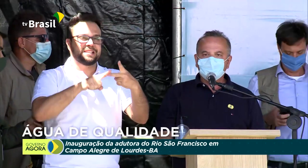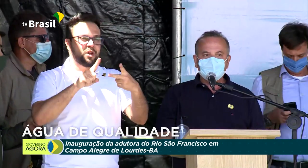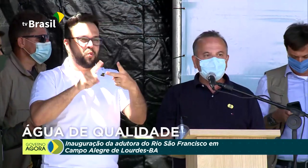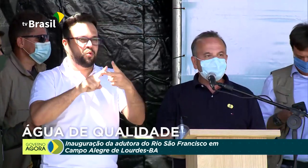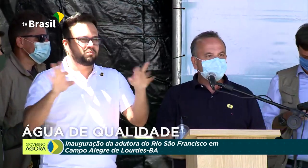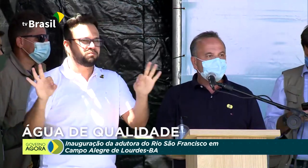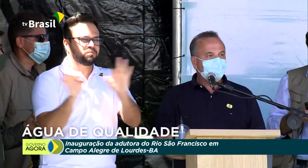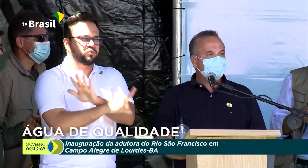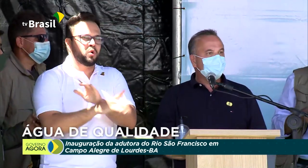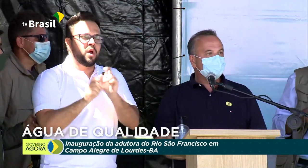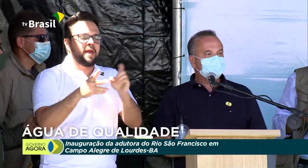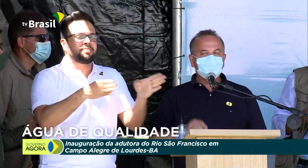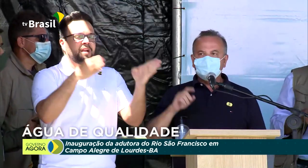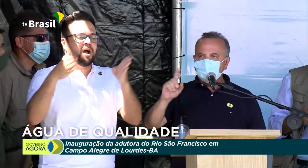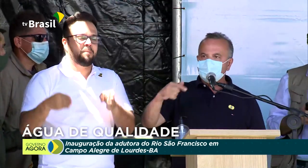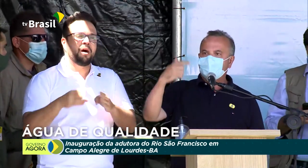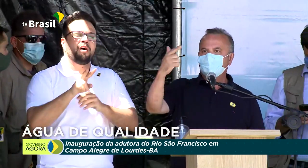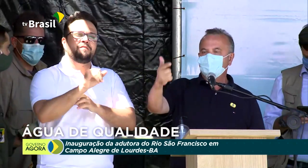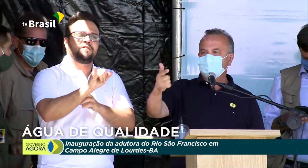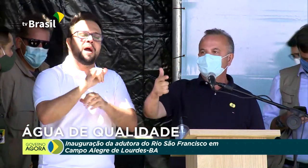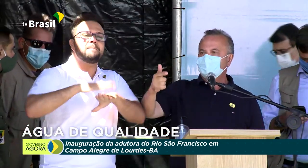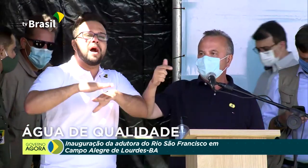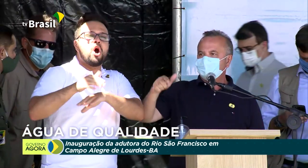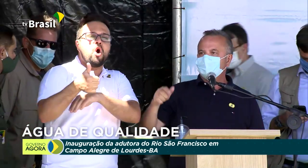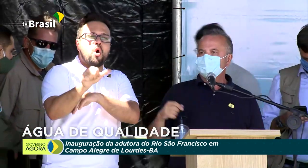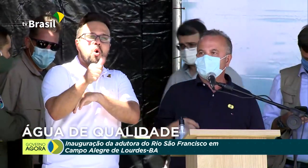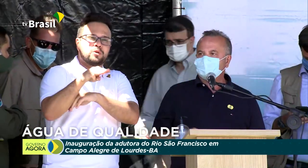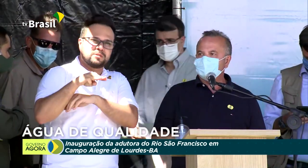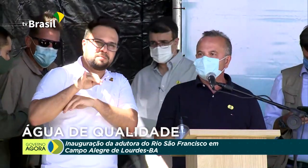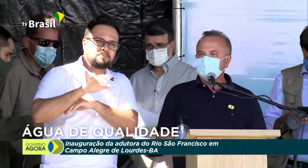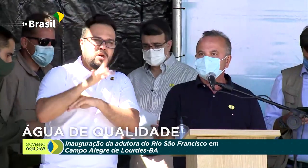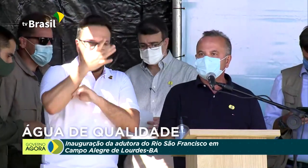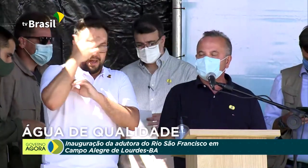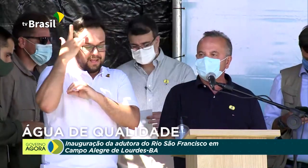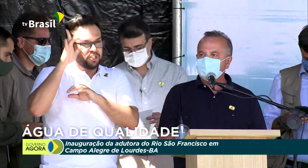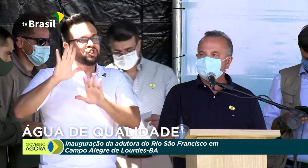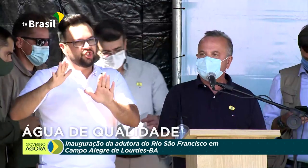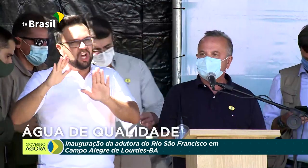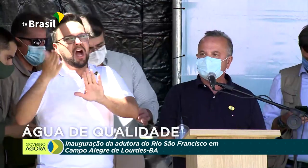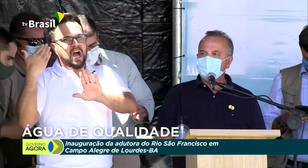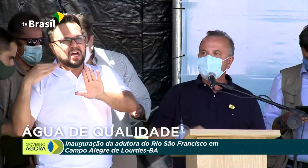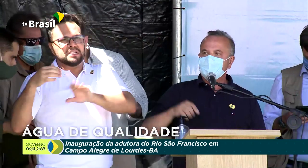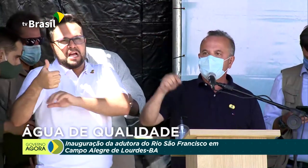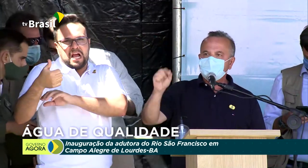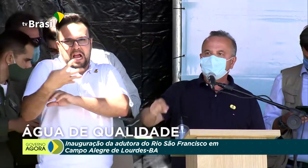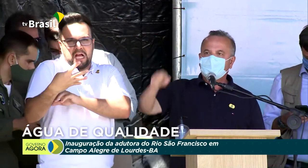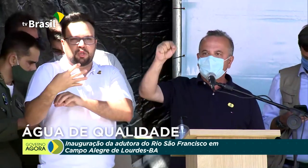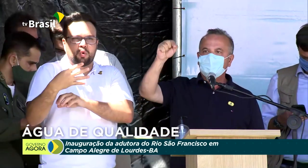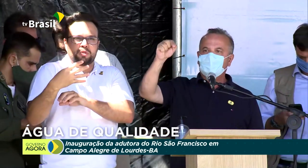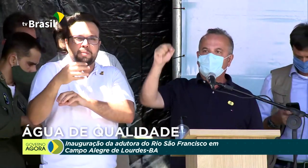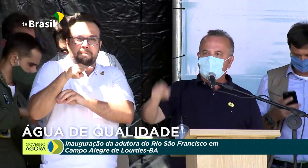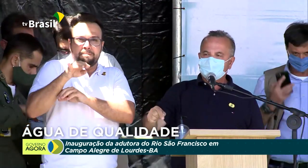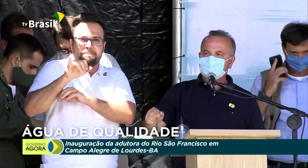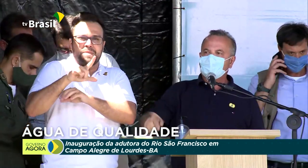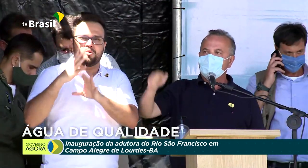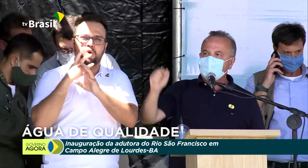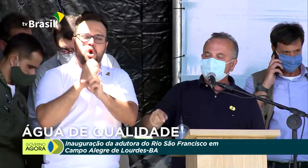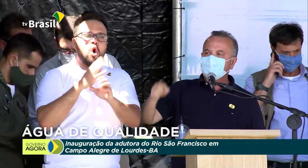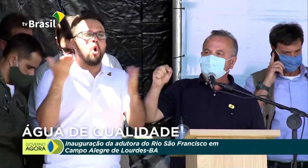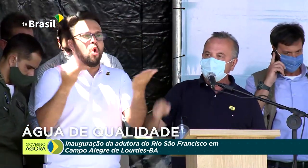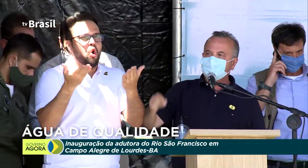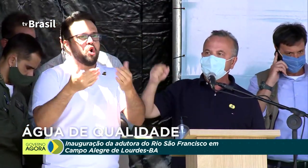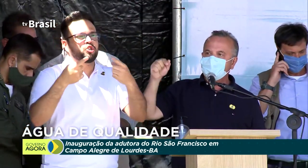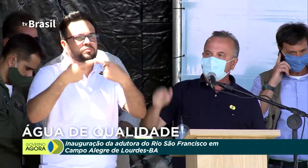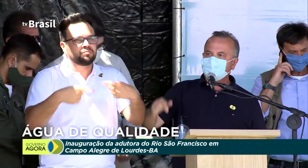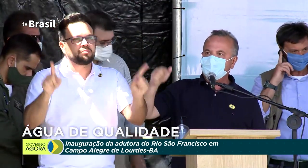que vai beneficiar mais de 11 mil moradores, além dos 14 mil que já estavam beneficiados, é entregue hoje, com